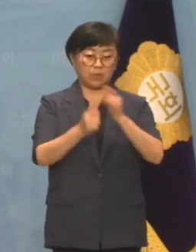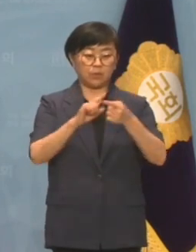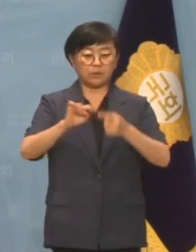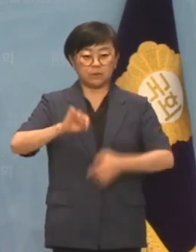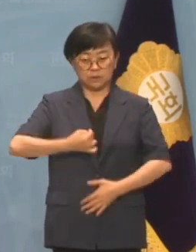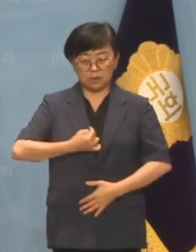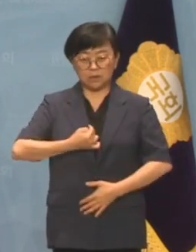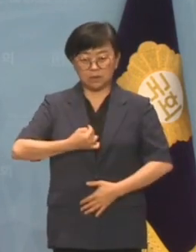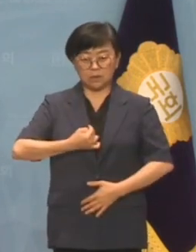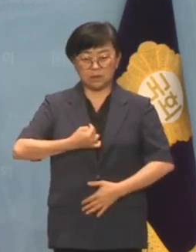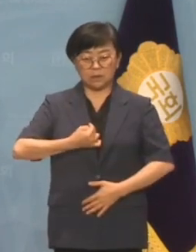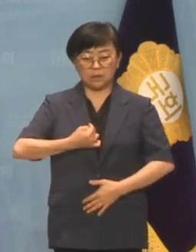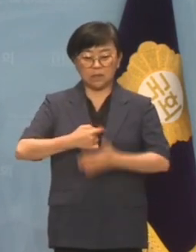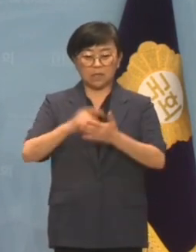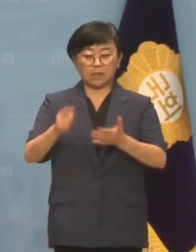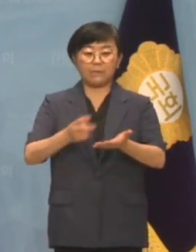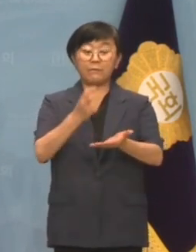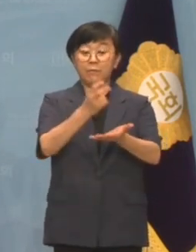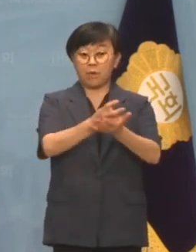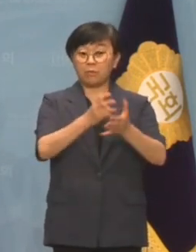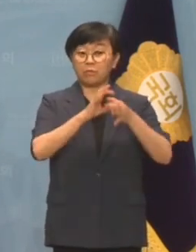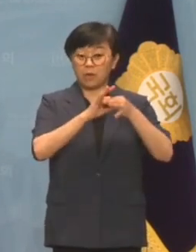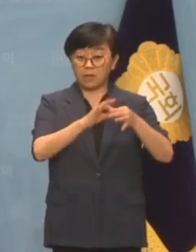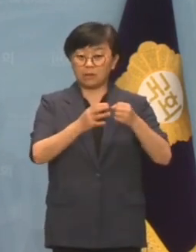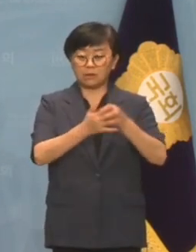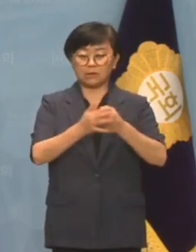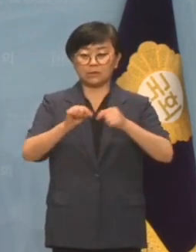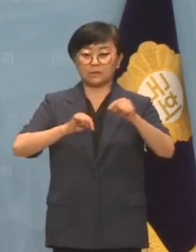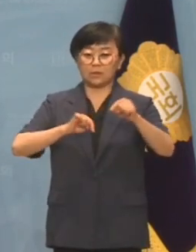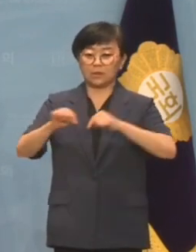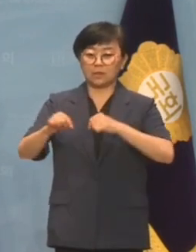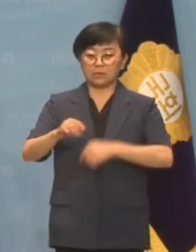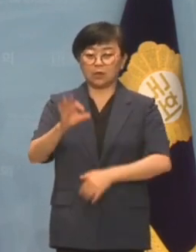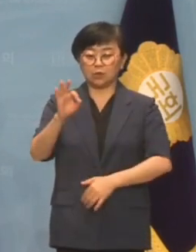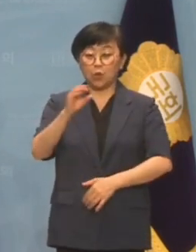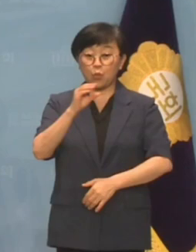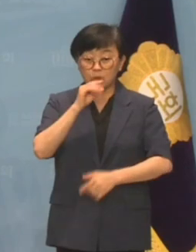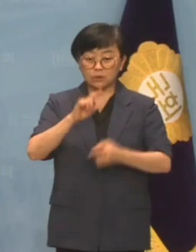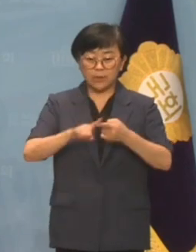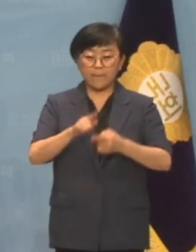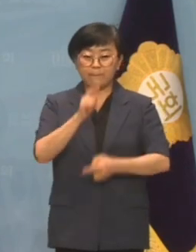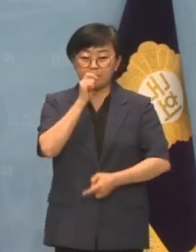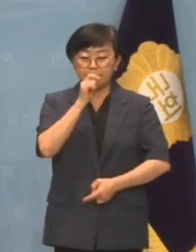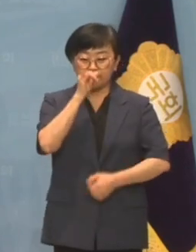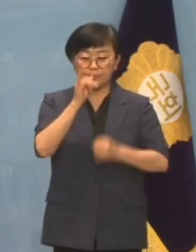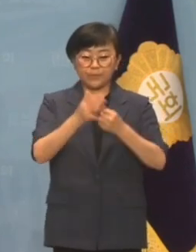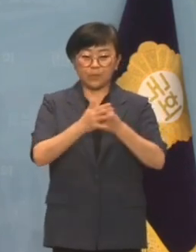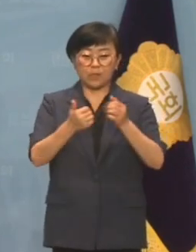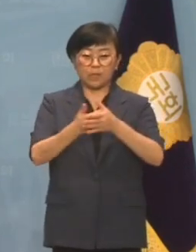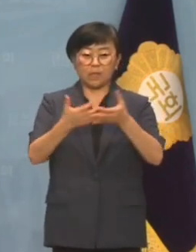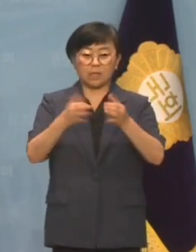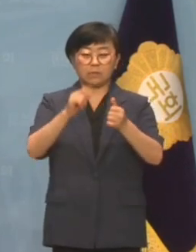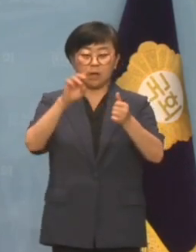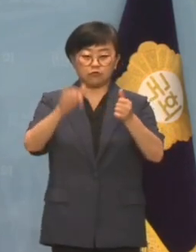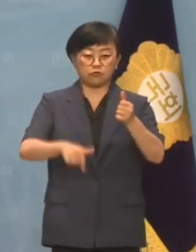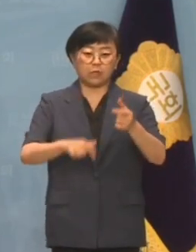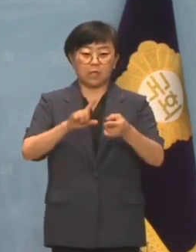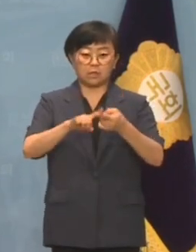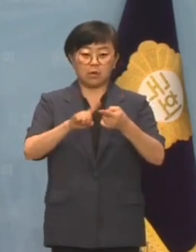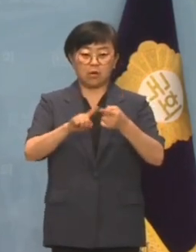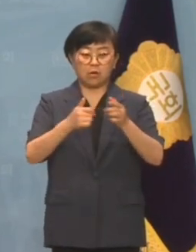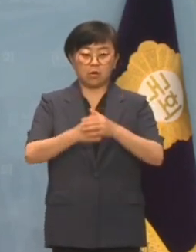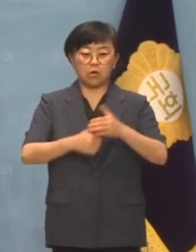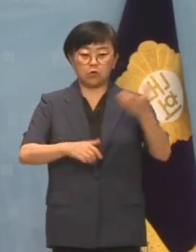자신의 엄청난 사법 리스크나 전당대회 돈봉투 사건에는 침묵했지만 김남국 사태에